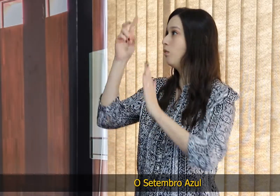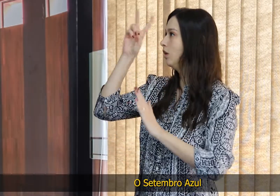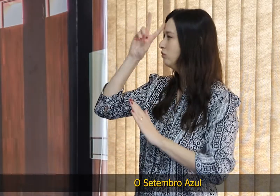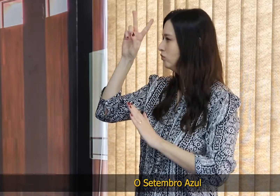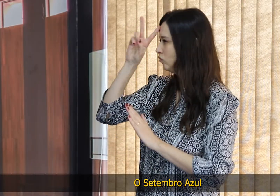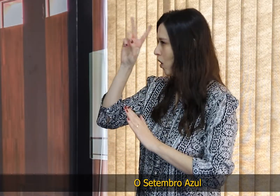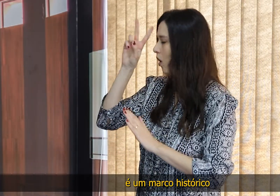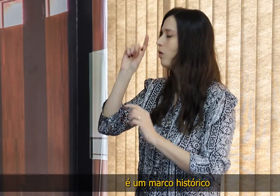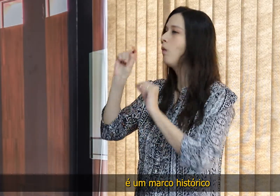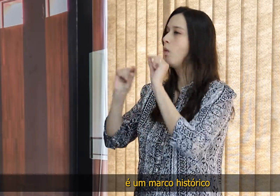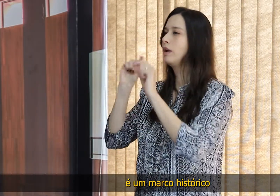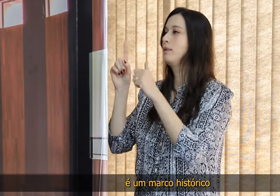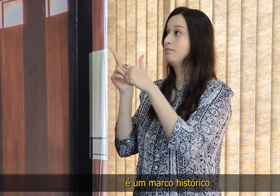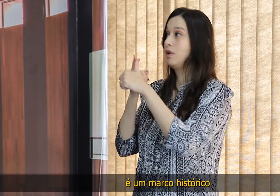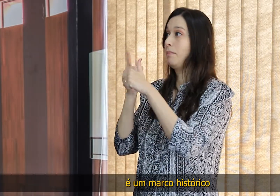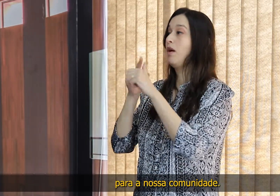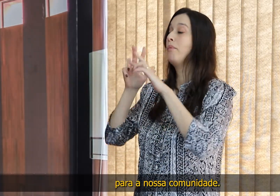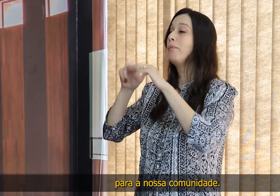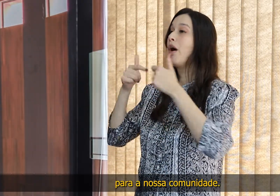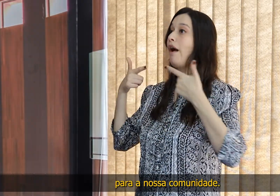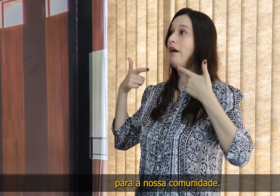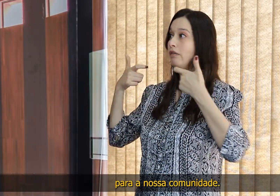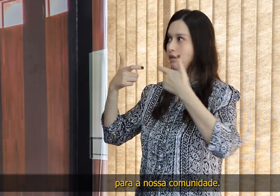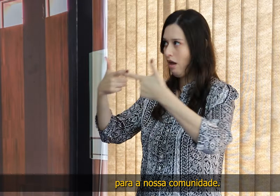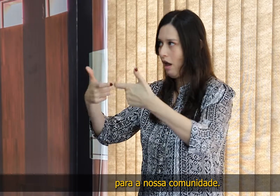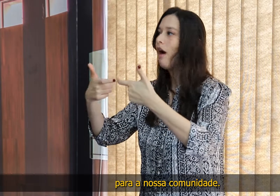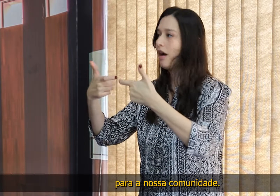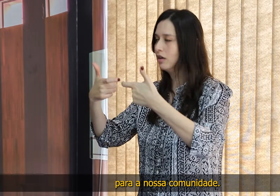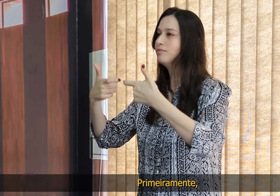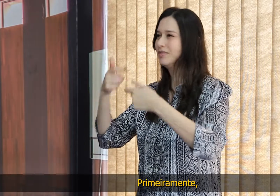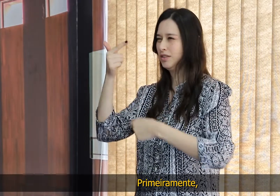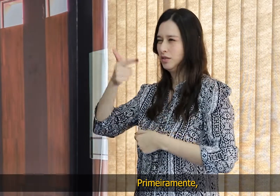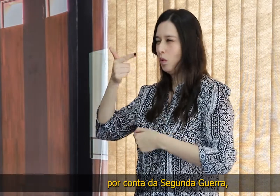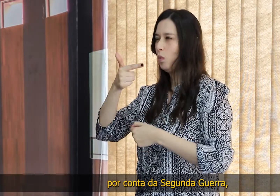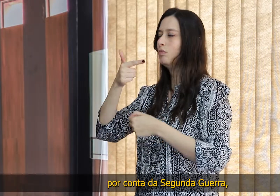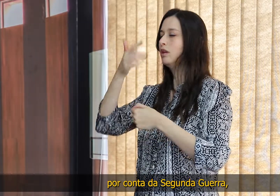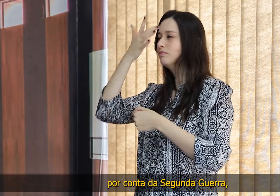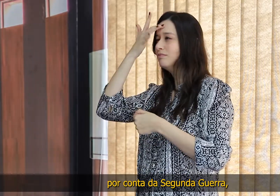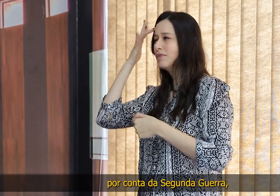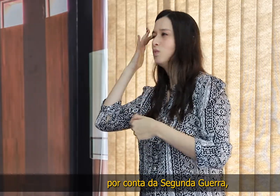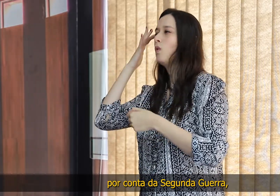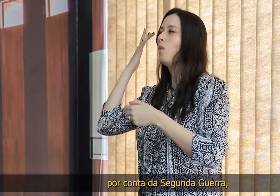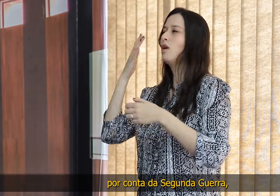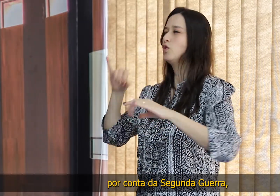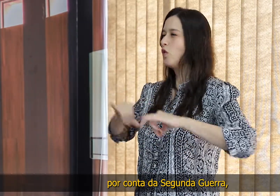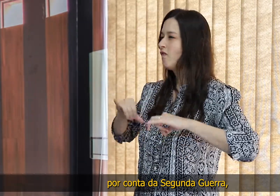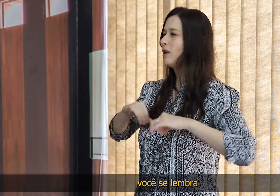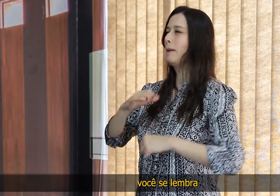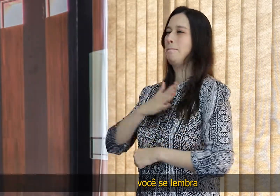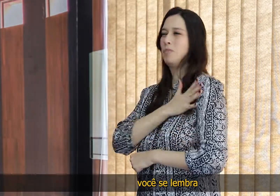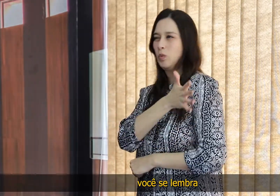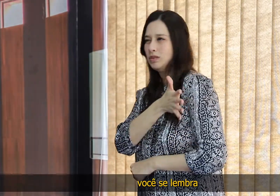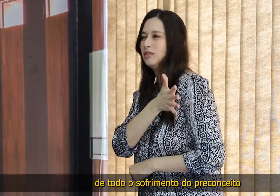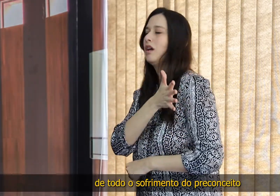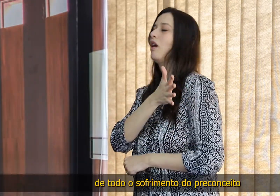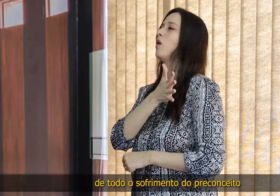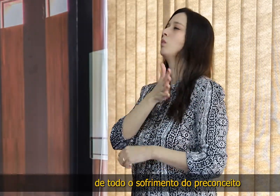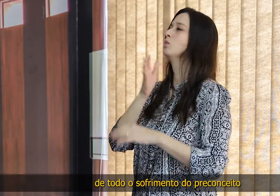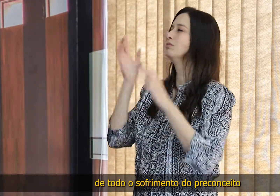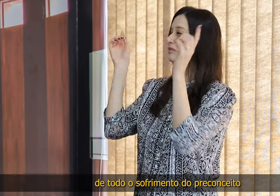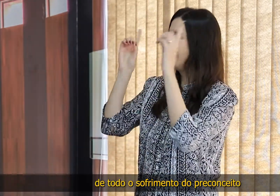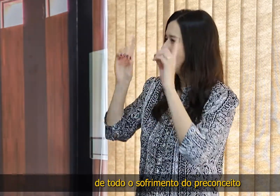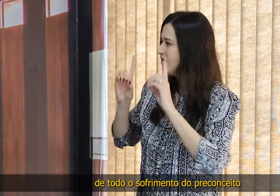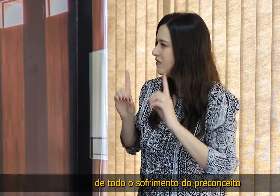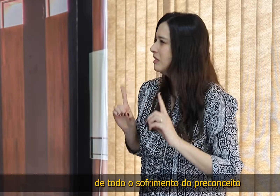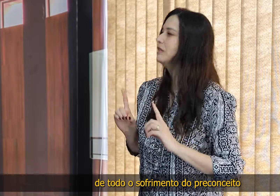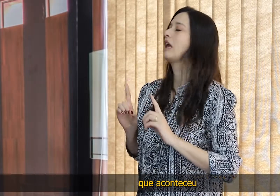O Setembro Azul é um marco histórico para a nossa comunidade. Primeiramente, por conta da Segunda Guerra. Não sei se vocês se lembram de todo o